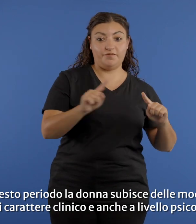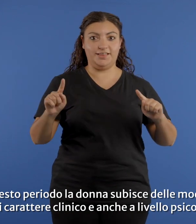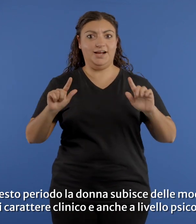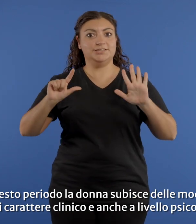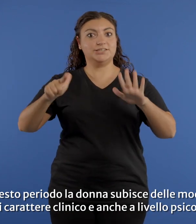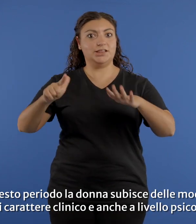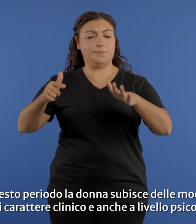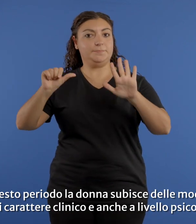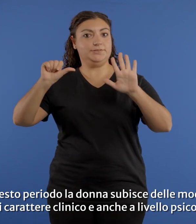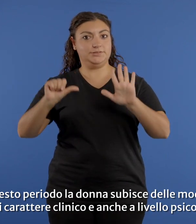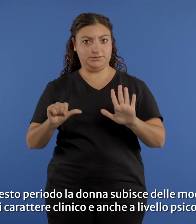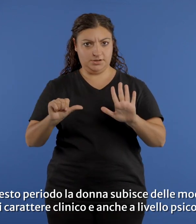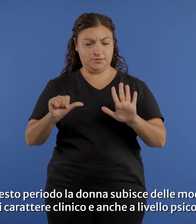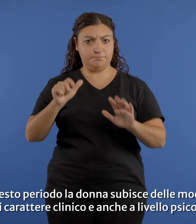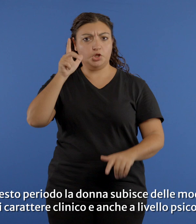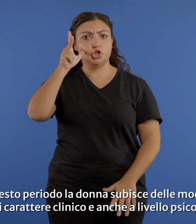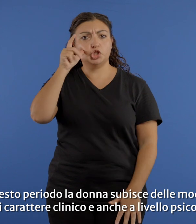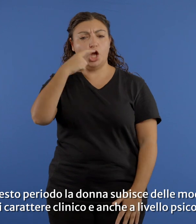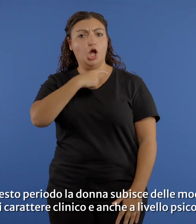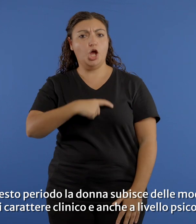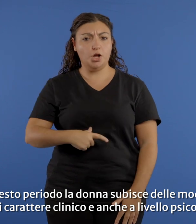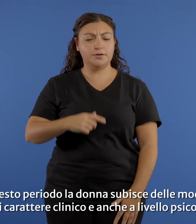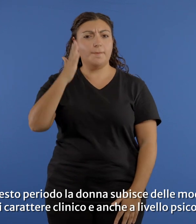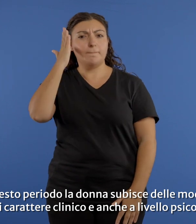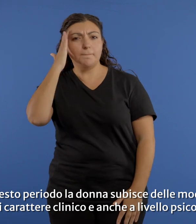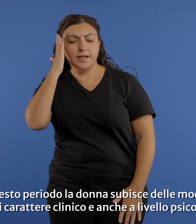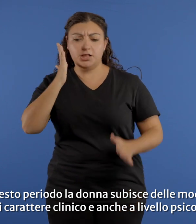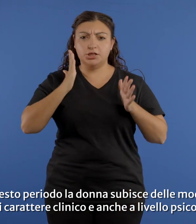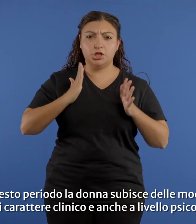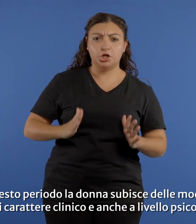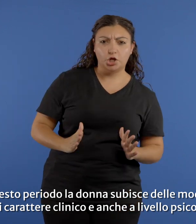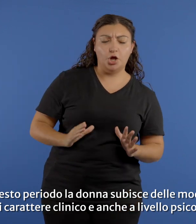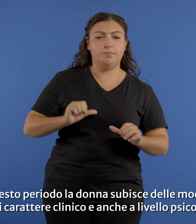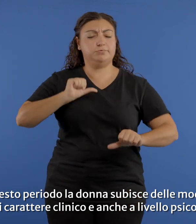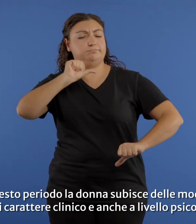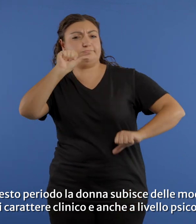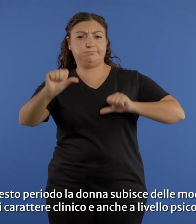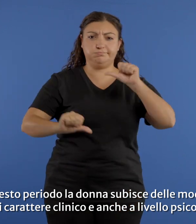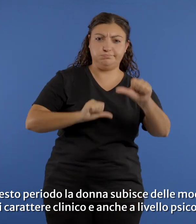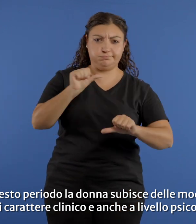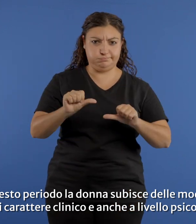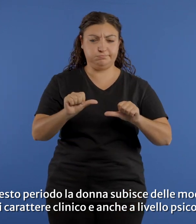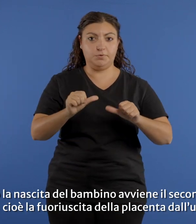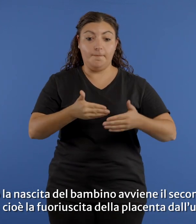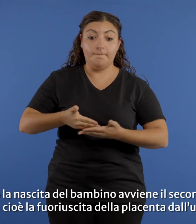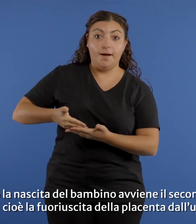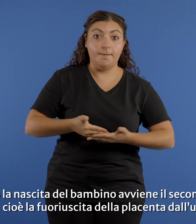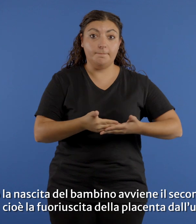periodo la donna subisce delle modificazioni di carattere clinico e anche a livello psicologico. Dopo la nascita del